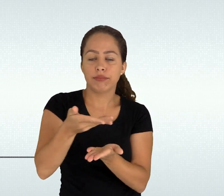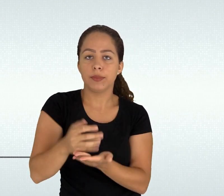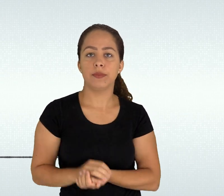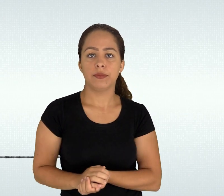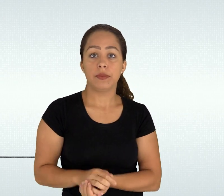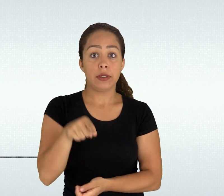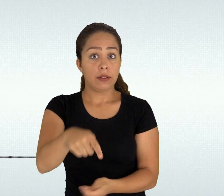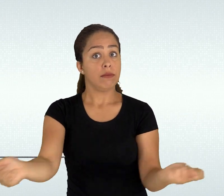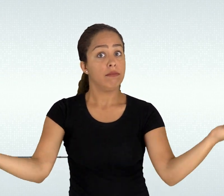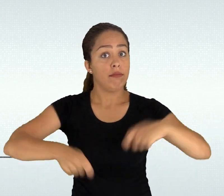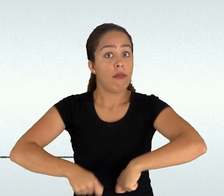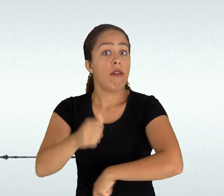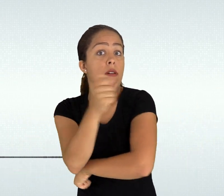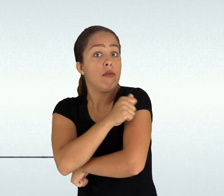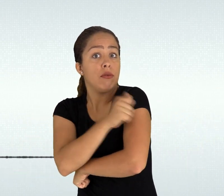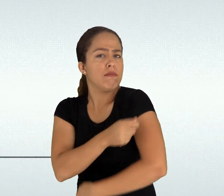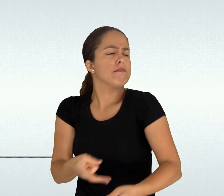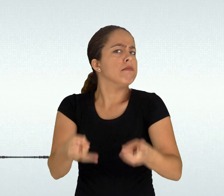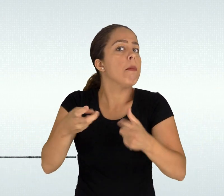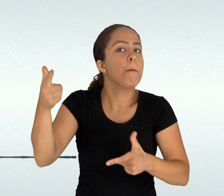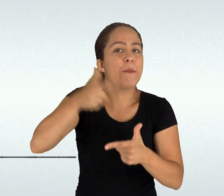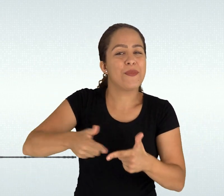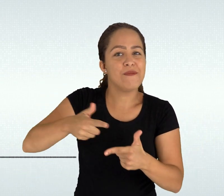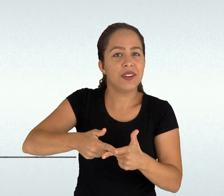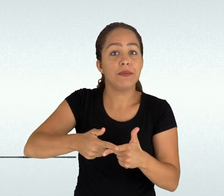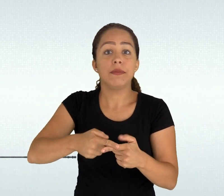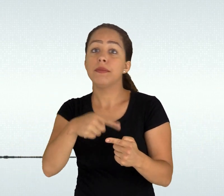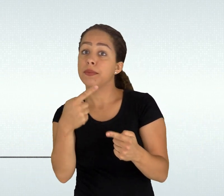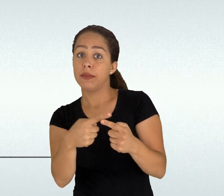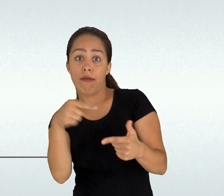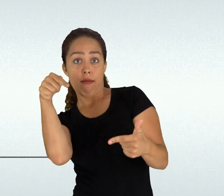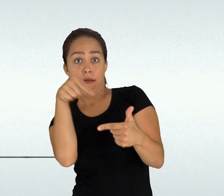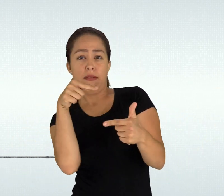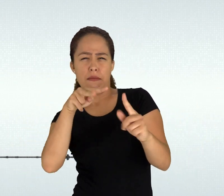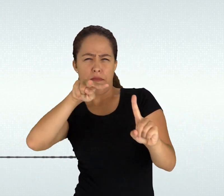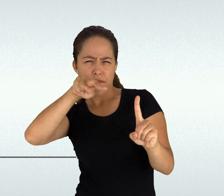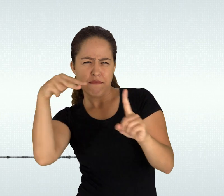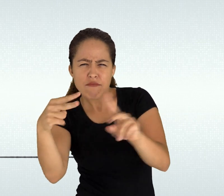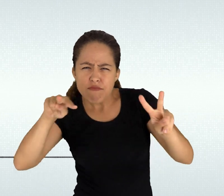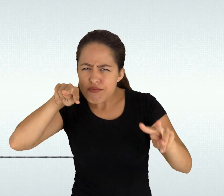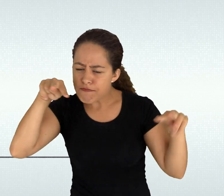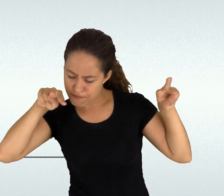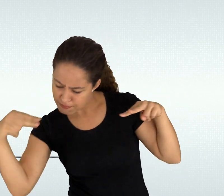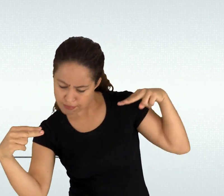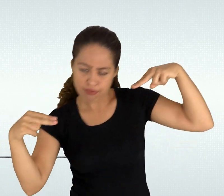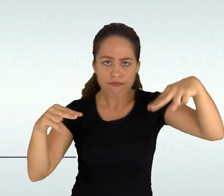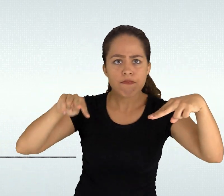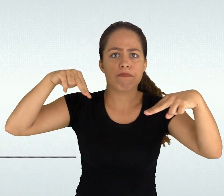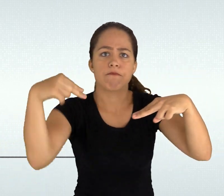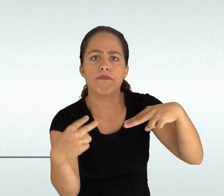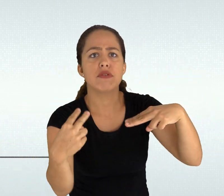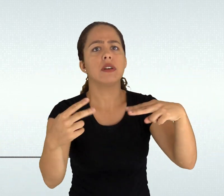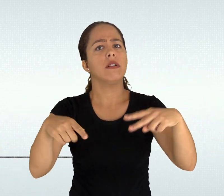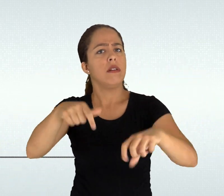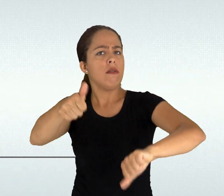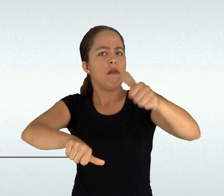médio afinada com o objetivo de proporcionar essa formação homilateral do educando